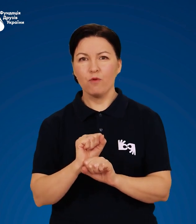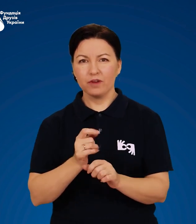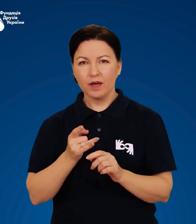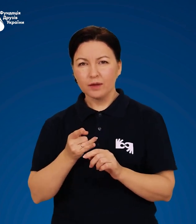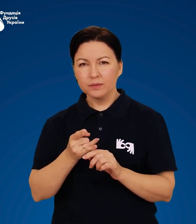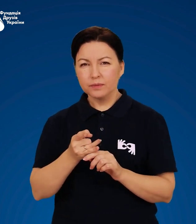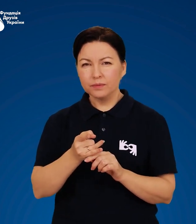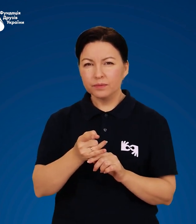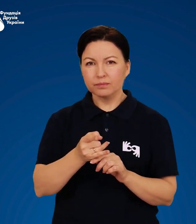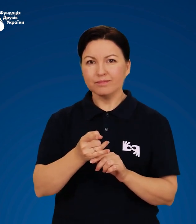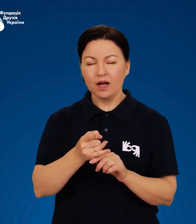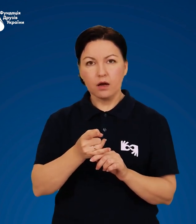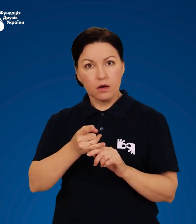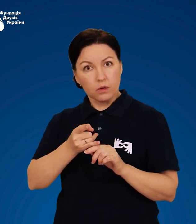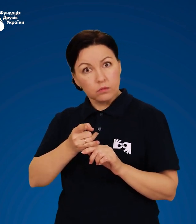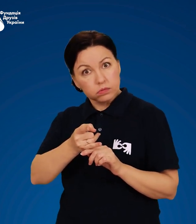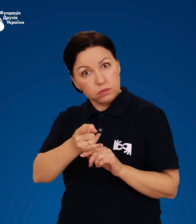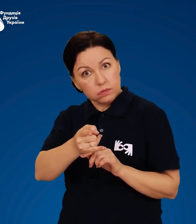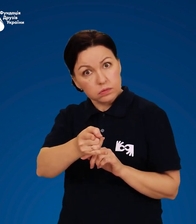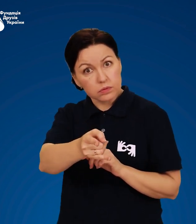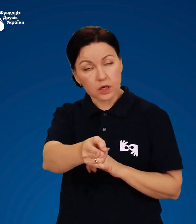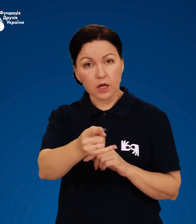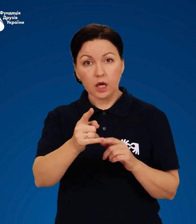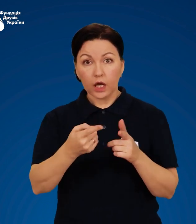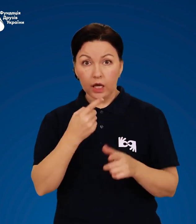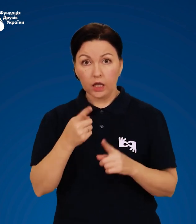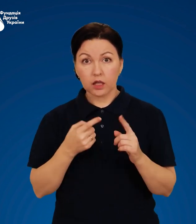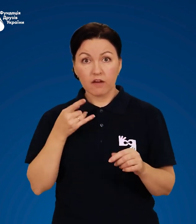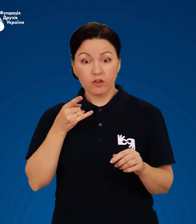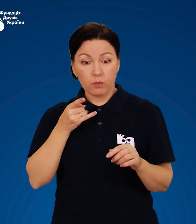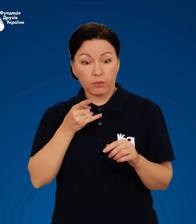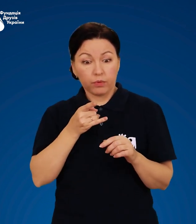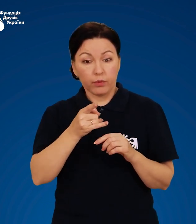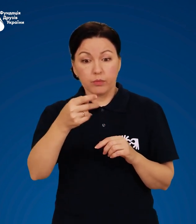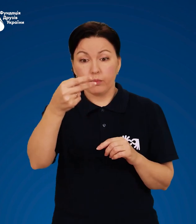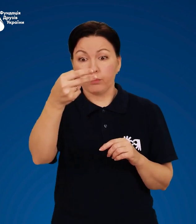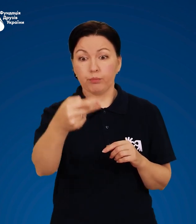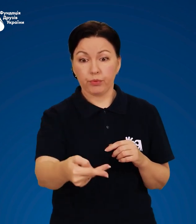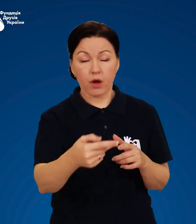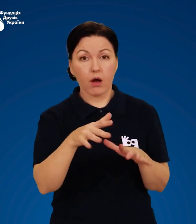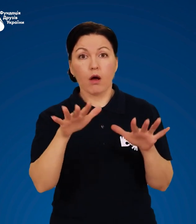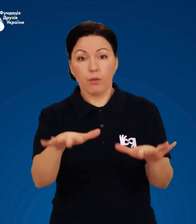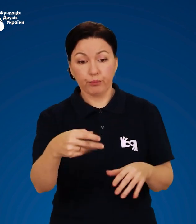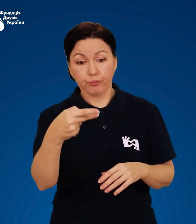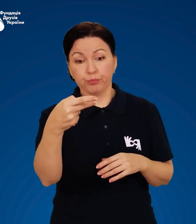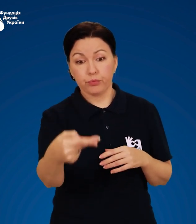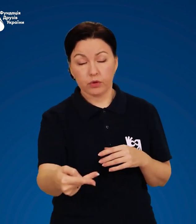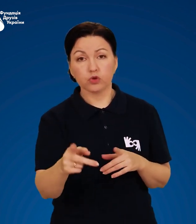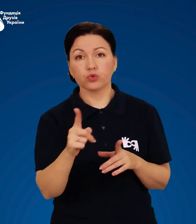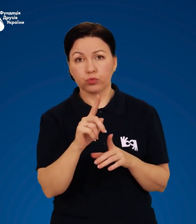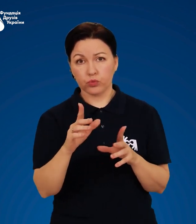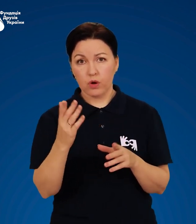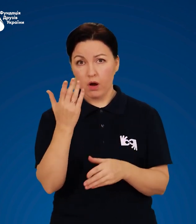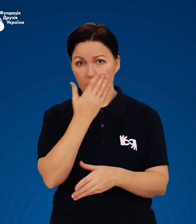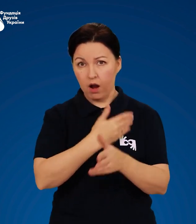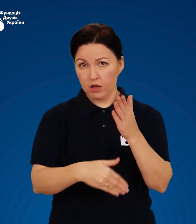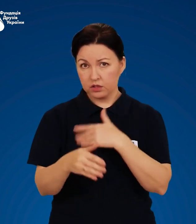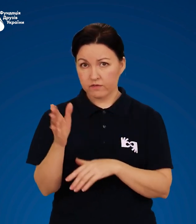машини, і падіння перед автомобілем, що рухається, приводить щонайменше до каліцтв,